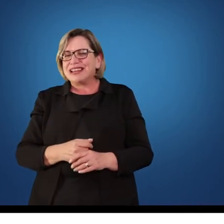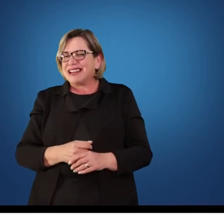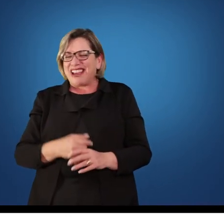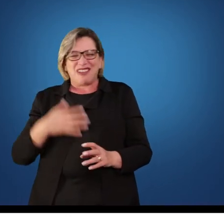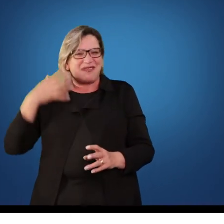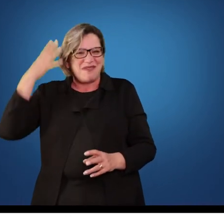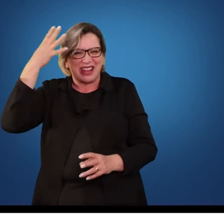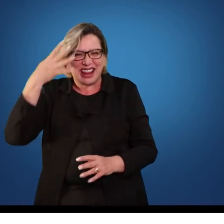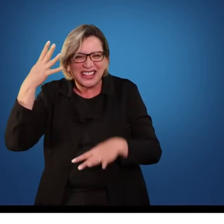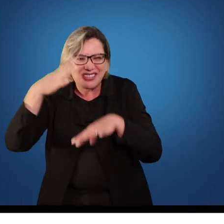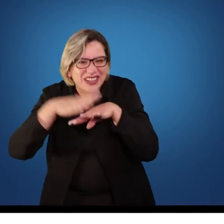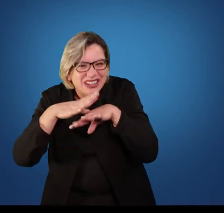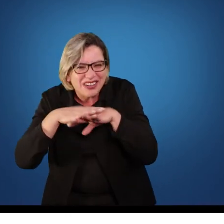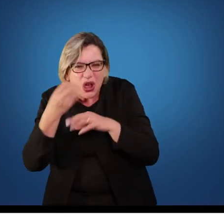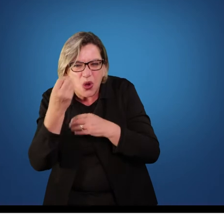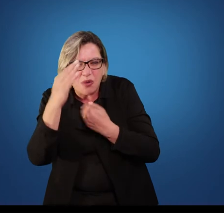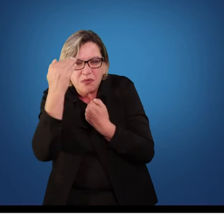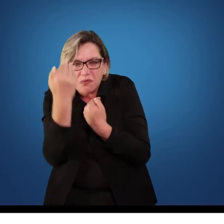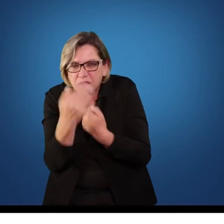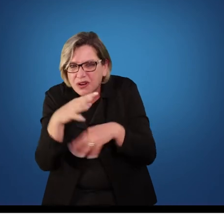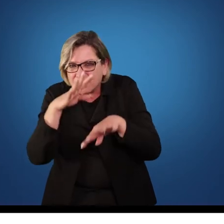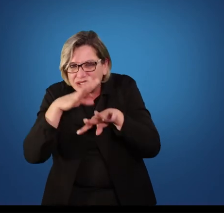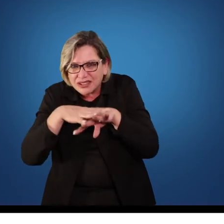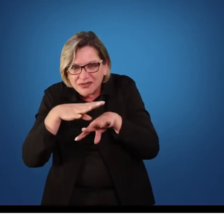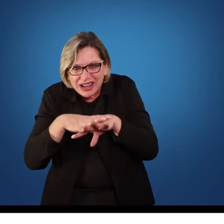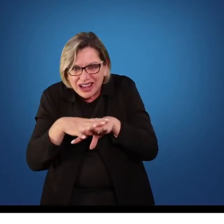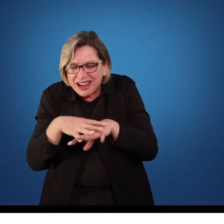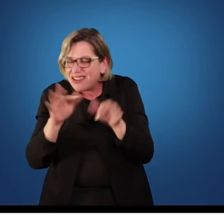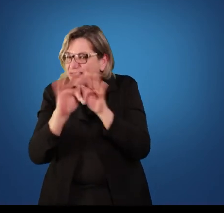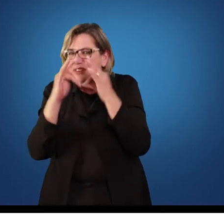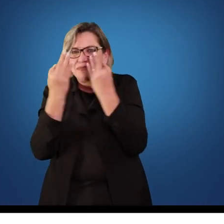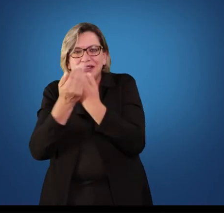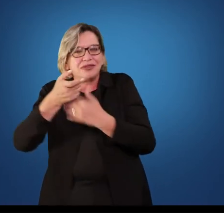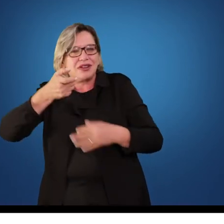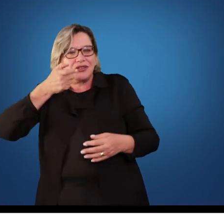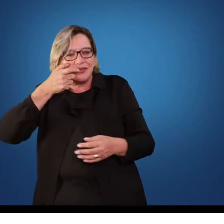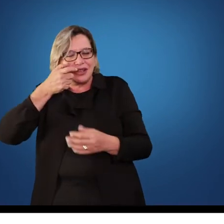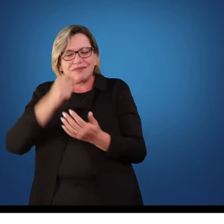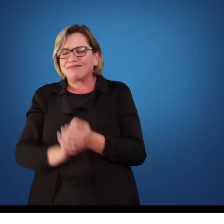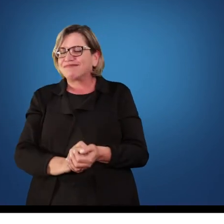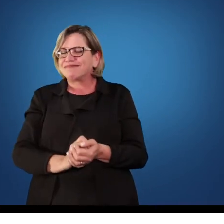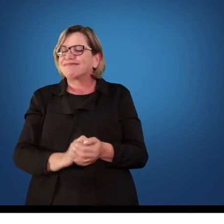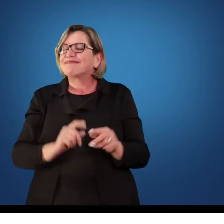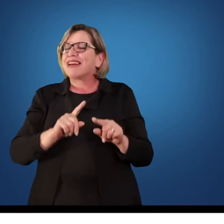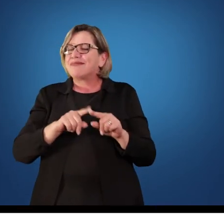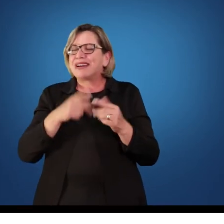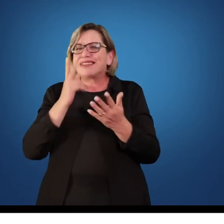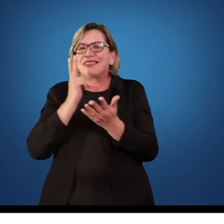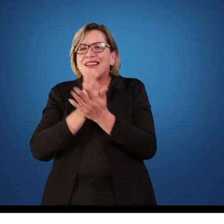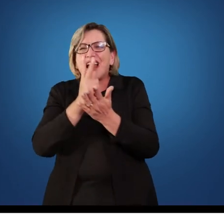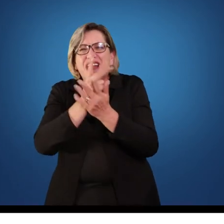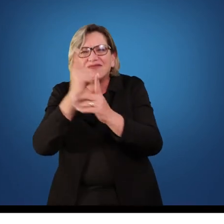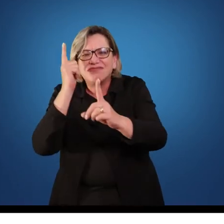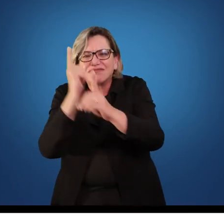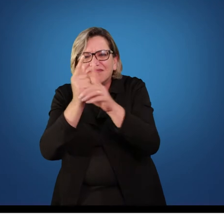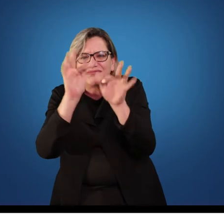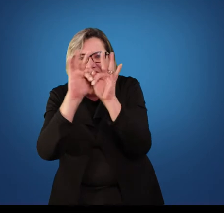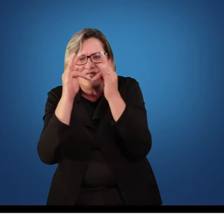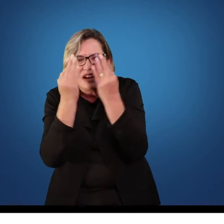prova de matemática. Mas constantemente os pais me encontram na rua. Ah, como o meu filho foi? Ele fez a atividade que você disse que ia fazer? Então eles